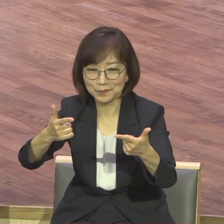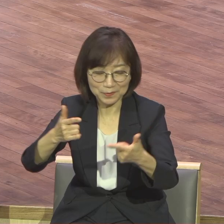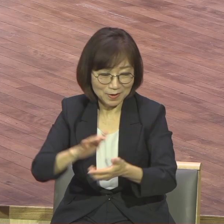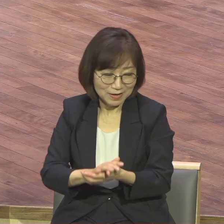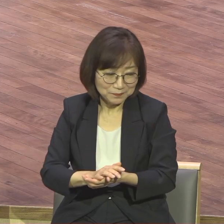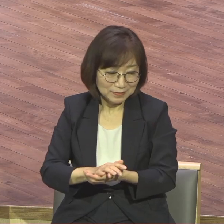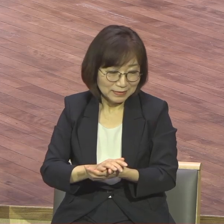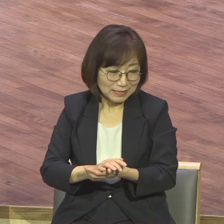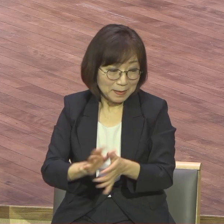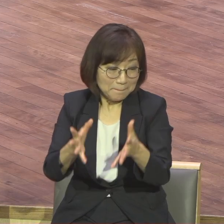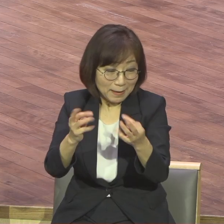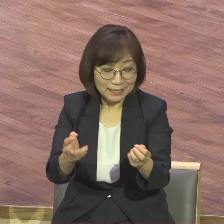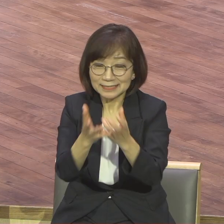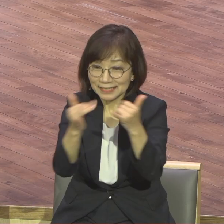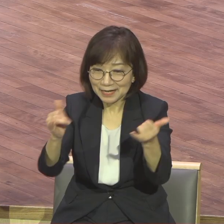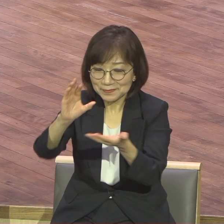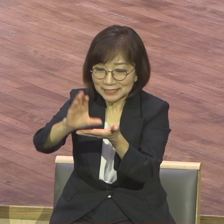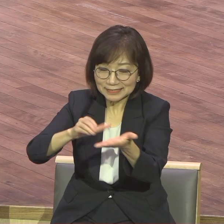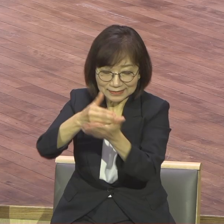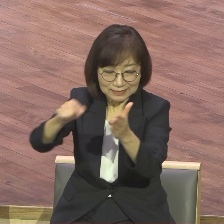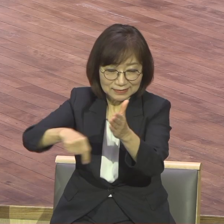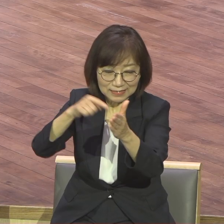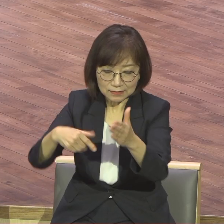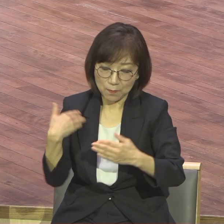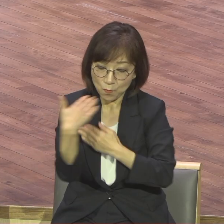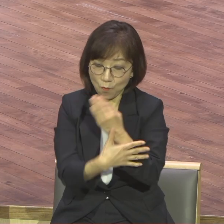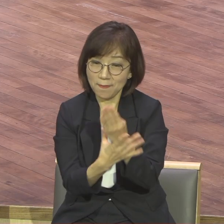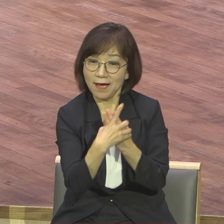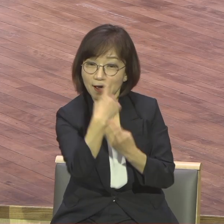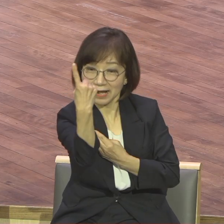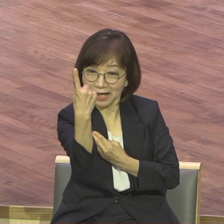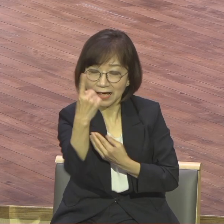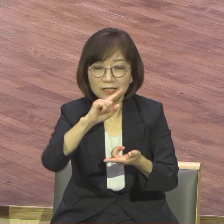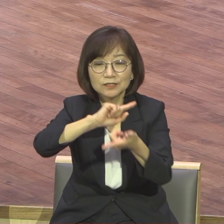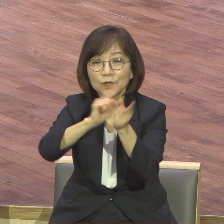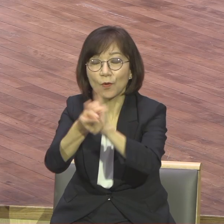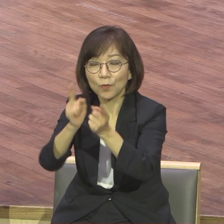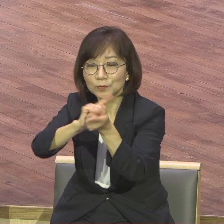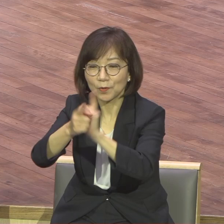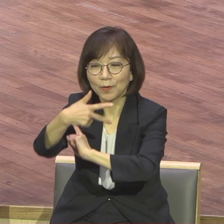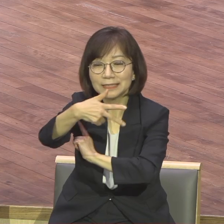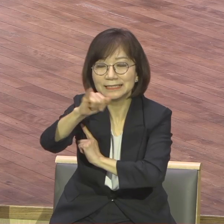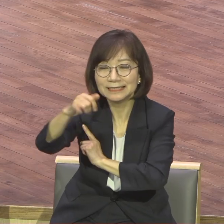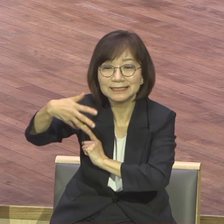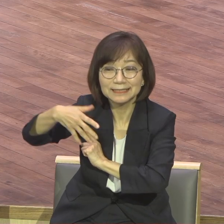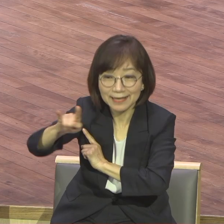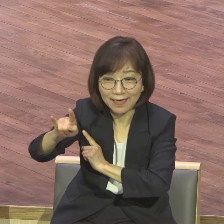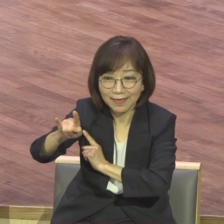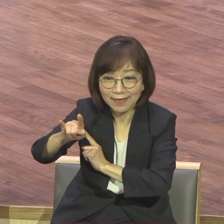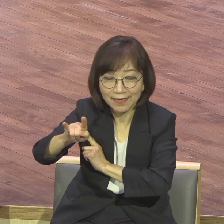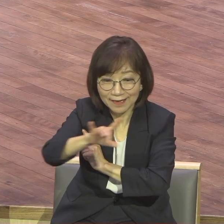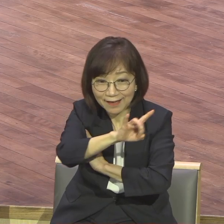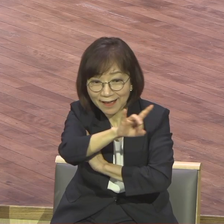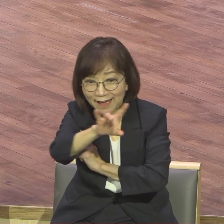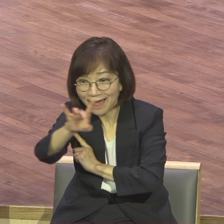많은 사람이 그리스도 안에서 한 몸이 되어 서로 지체가 되었느니라 교회를 가르쳐서 흔히